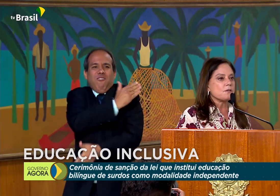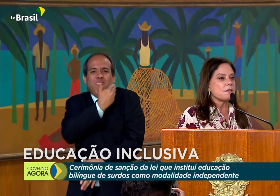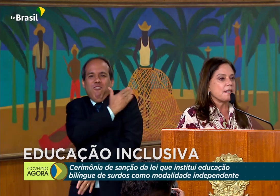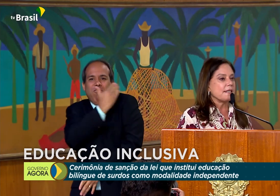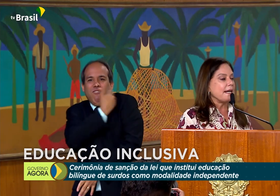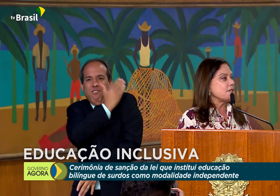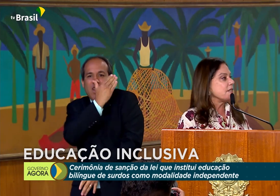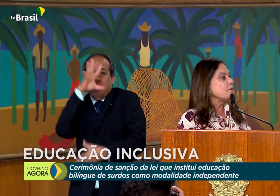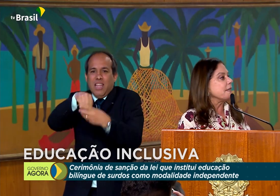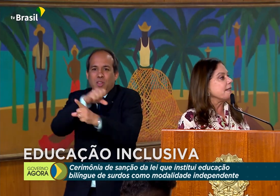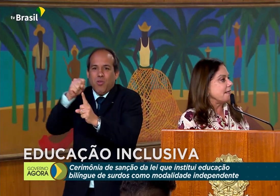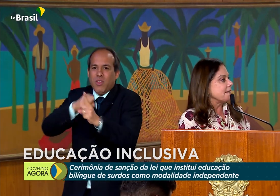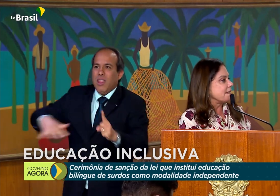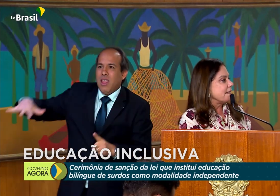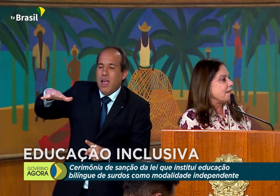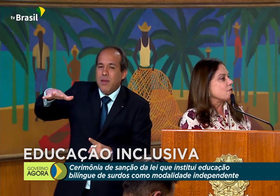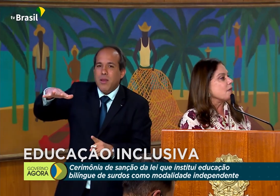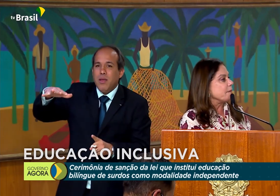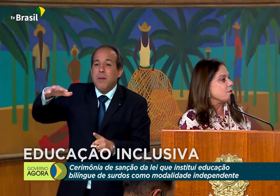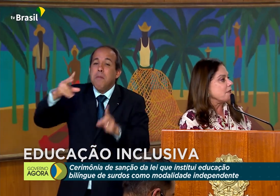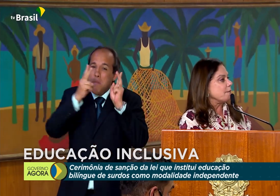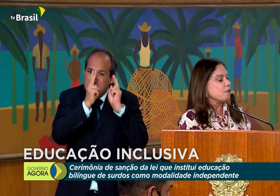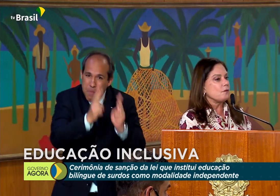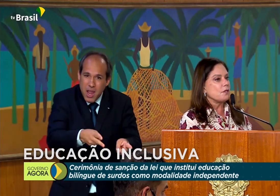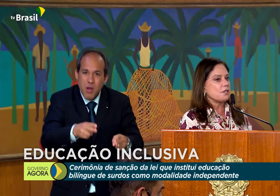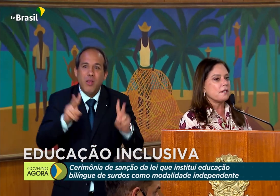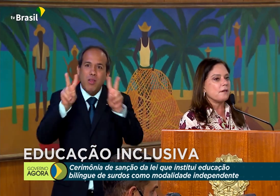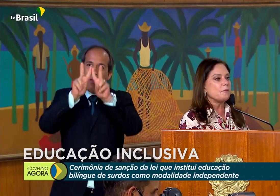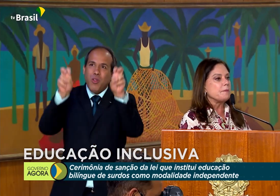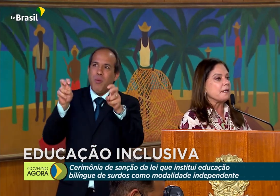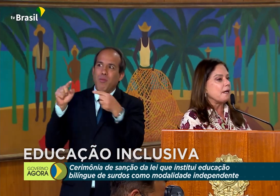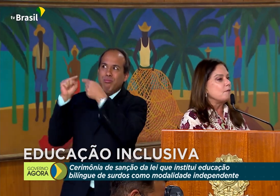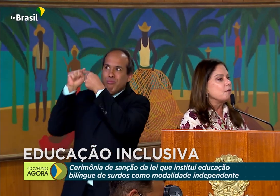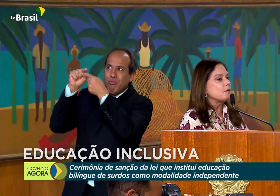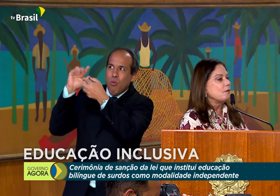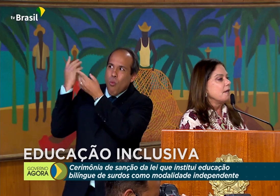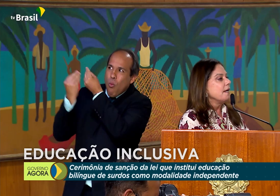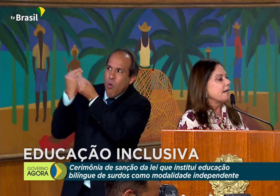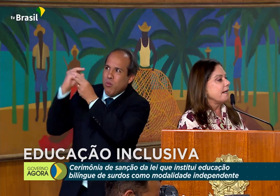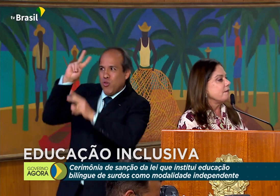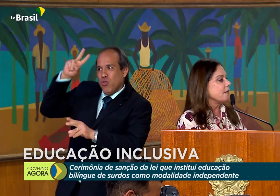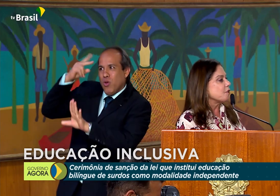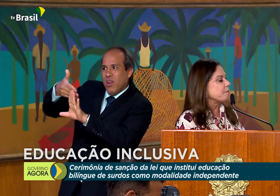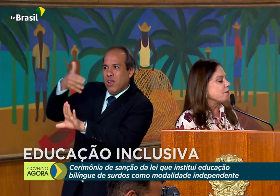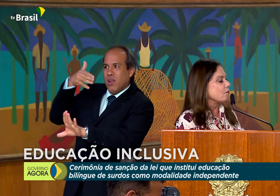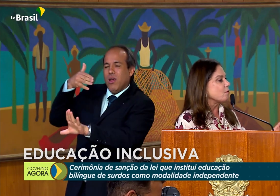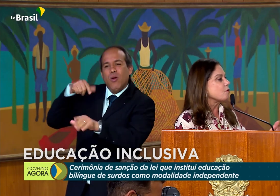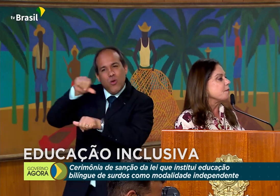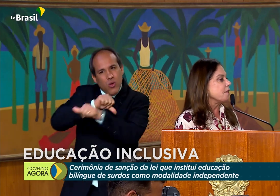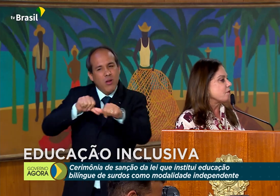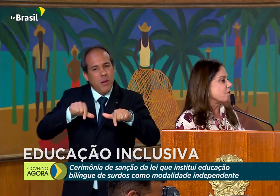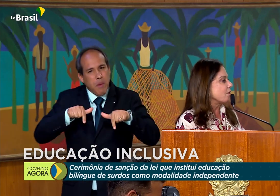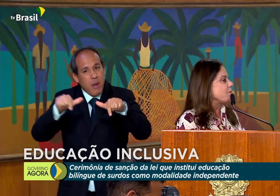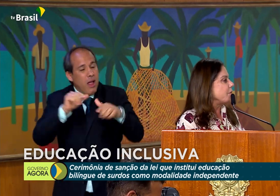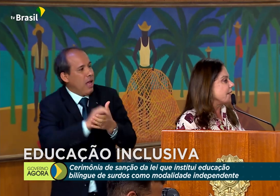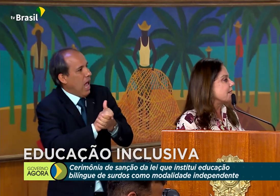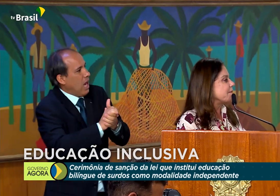na sociedade, e uma delas é justamente o tema de hoje. Queria cumprimentar com muito carinho e respeito todos os ministros que compõem essa